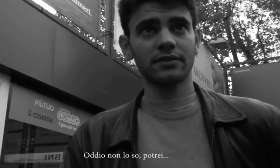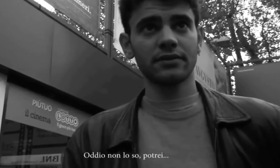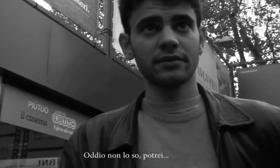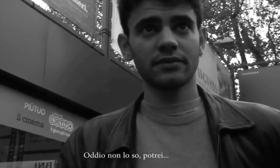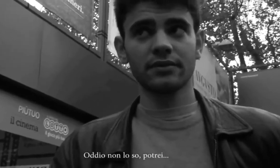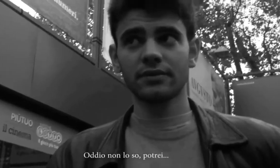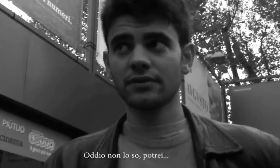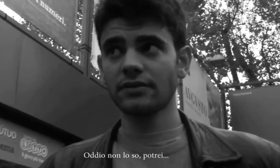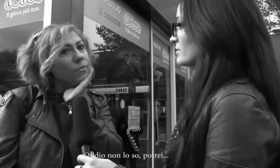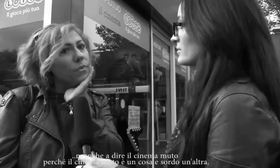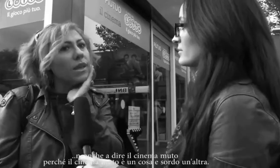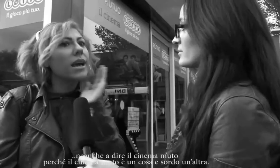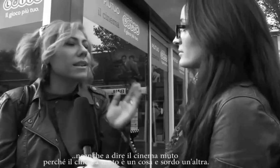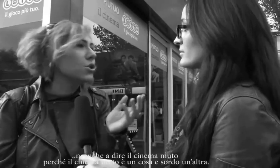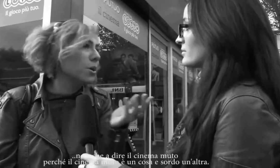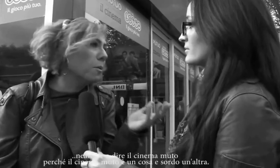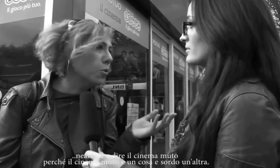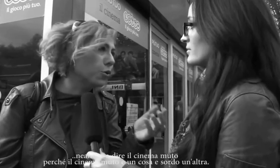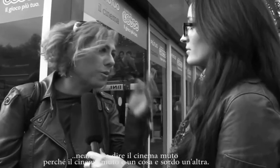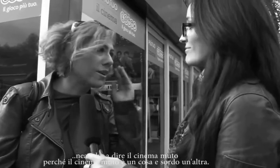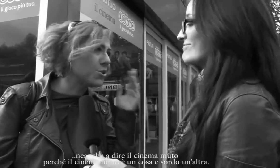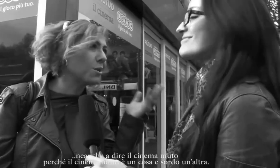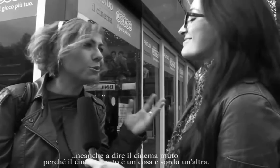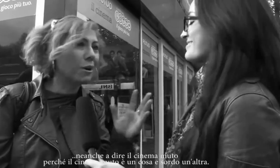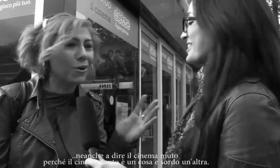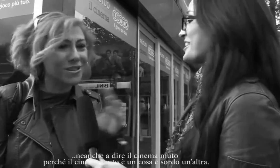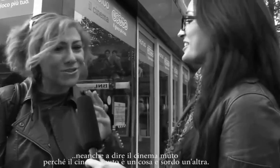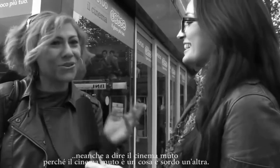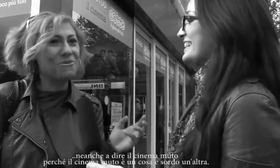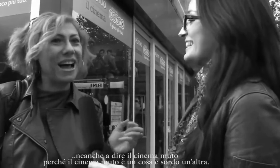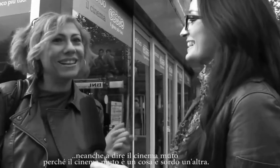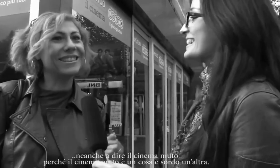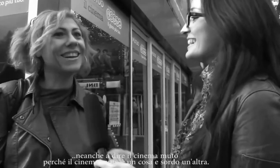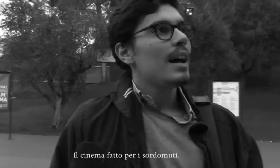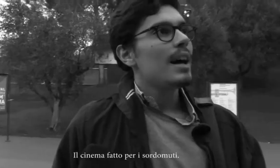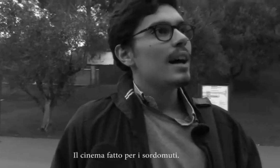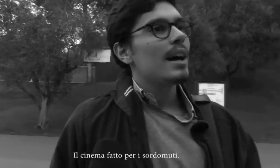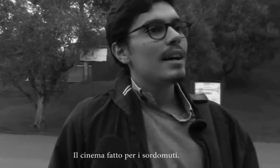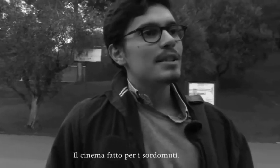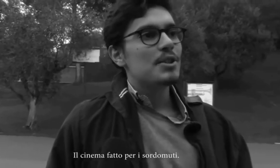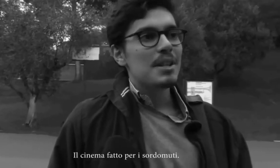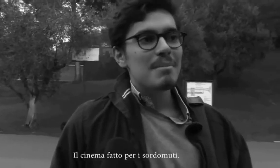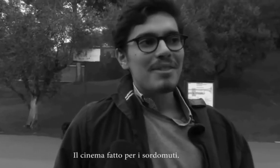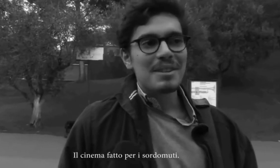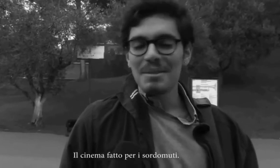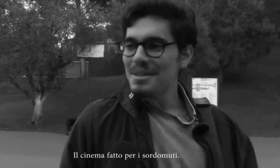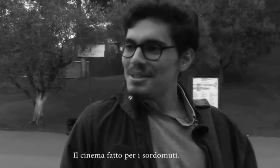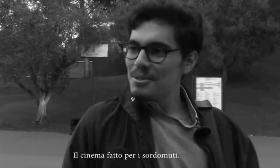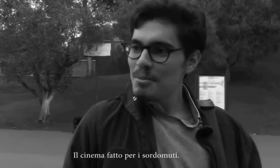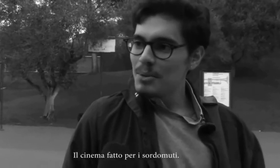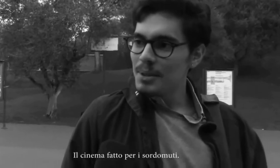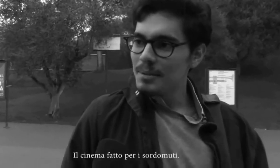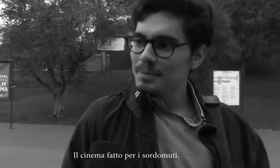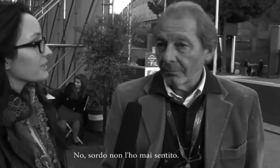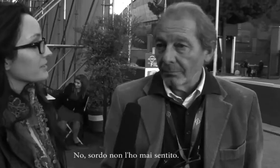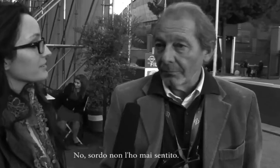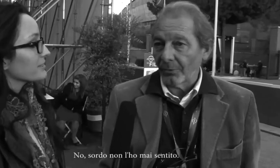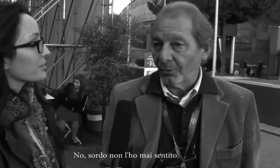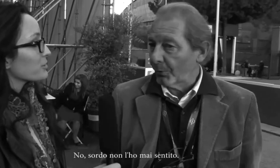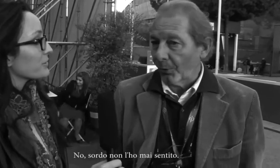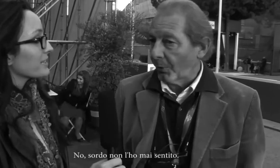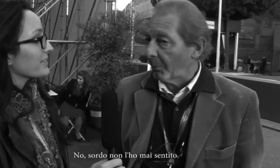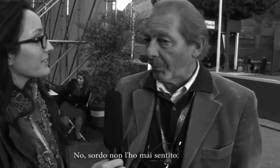Io non lo so, potrei neanche dire il cinema muto perché il cinema muto è una cosa sorda e un'altra Il cinema fatto per i sordomuti?